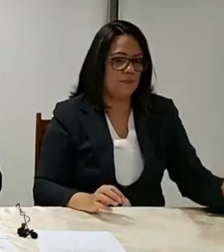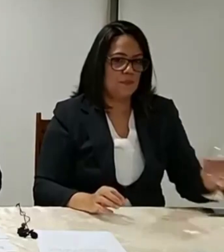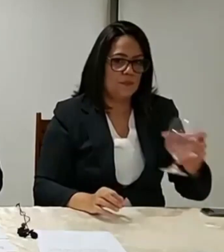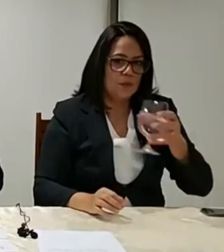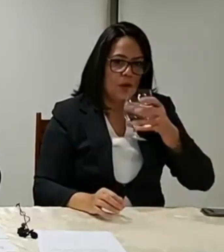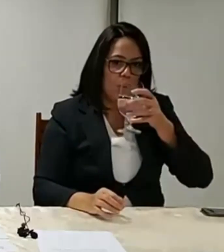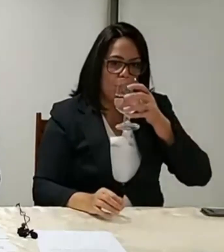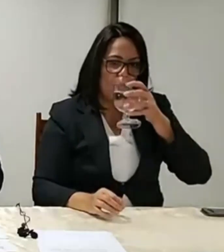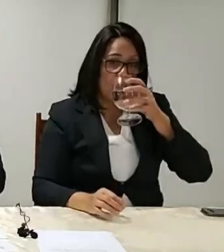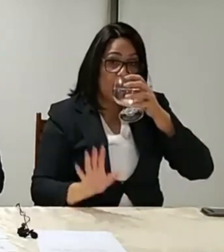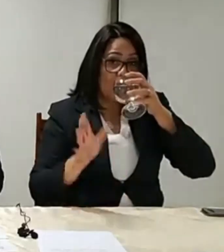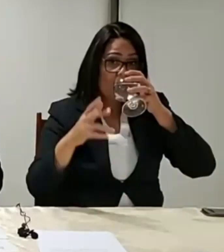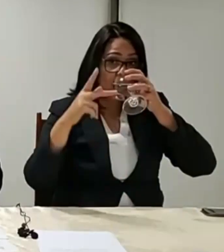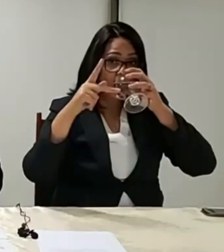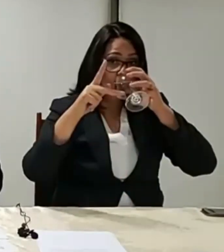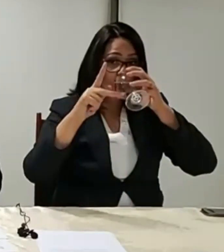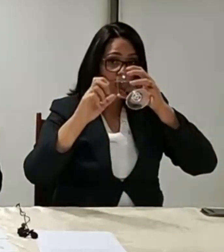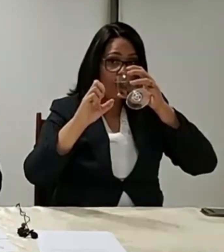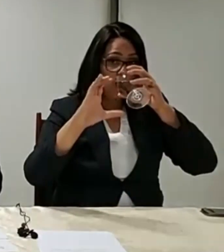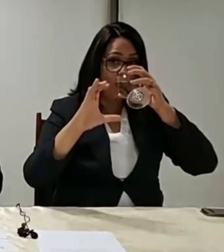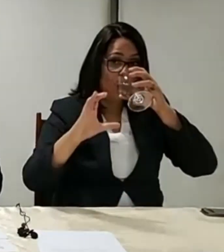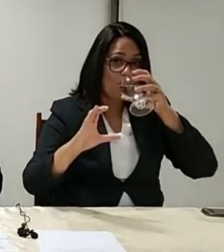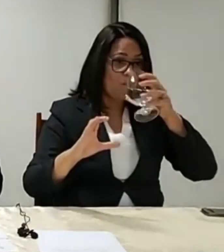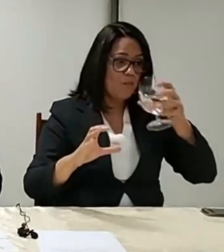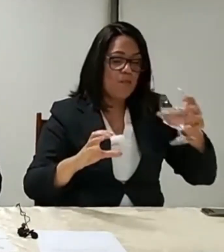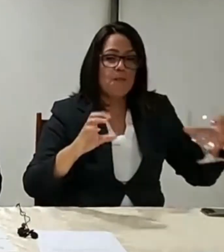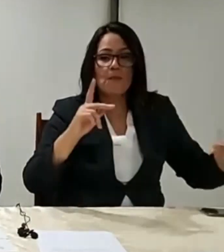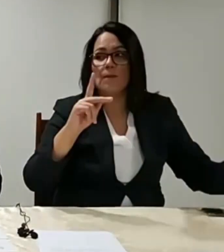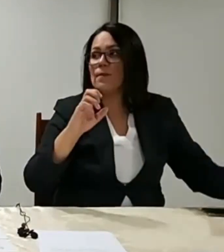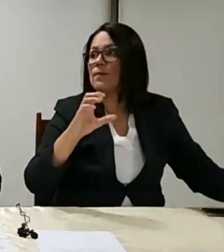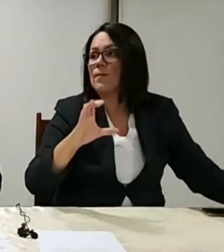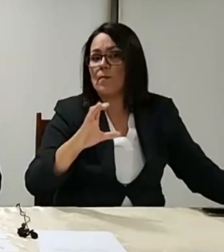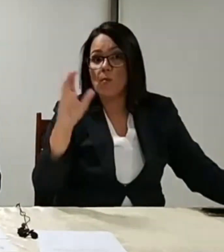Tivemos uma PEC, chamada PEC Emergencial.